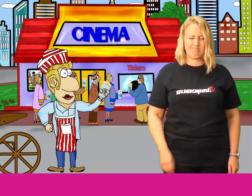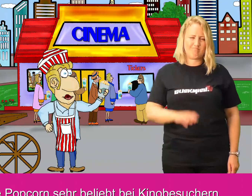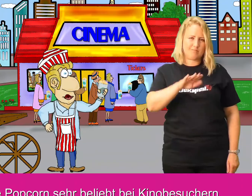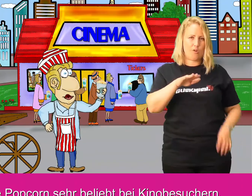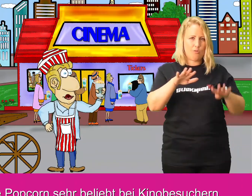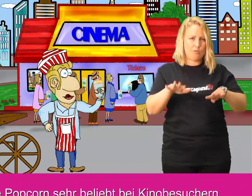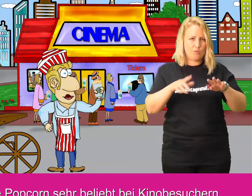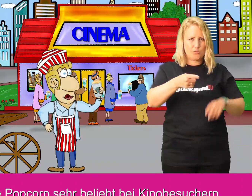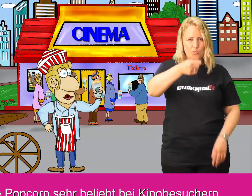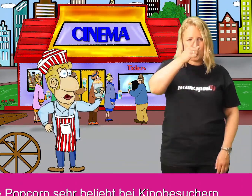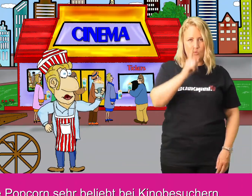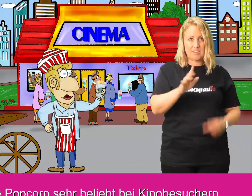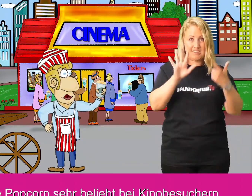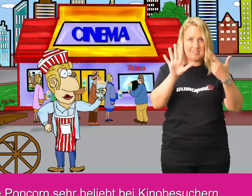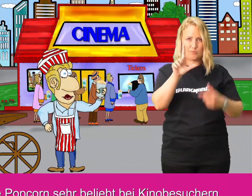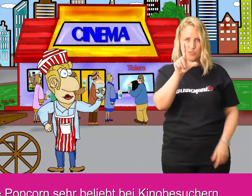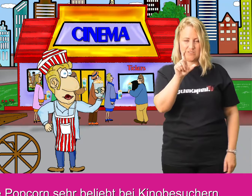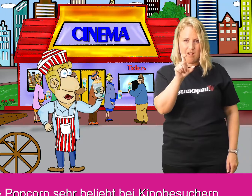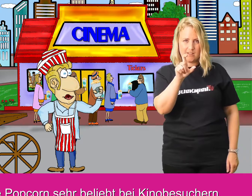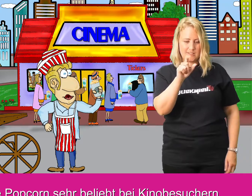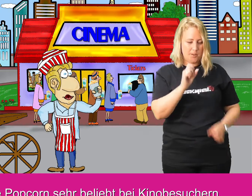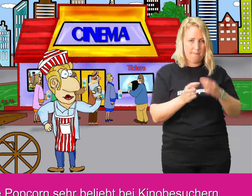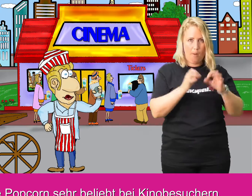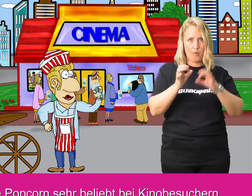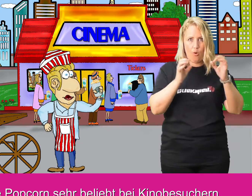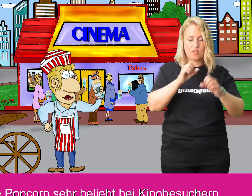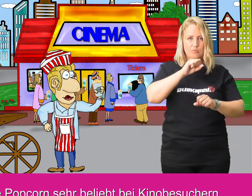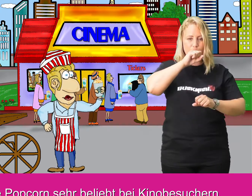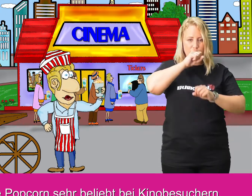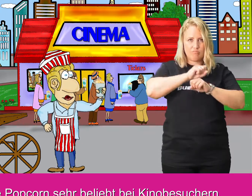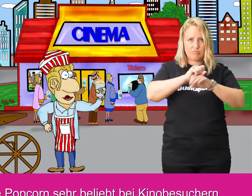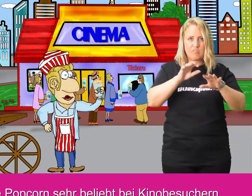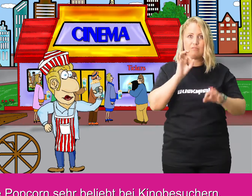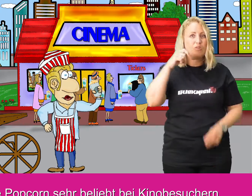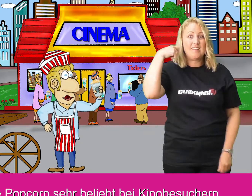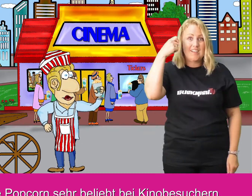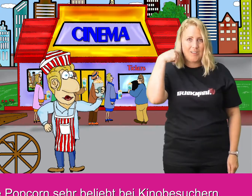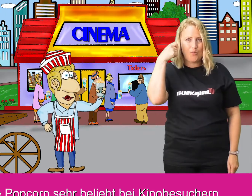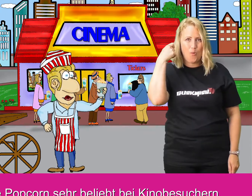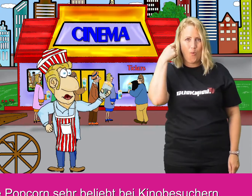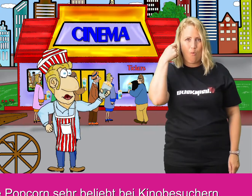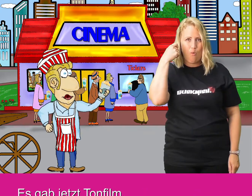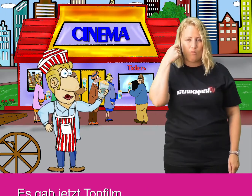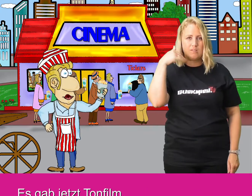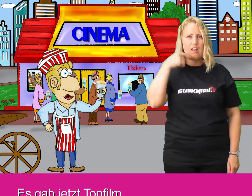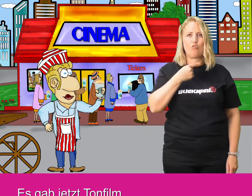Und ab 1927 wurde Popcorn sehr beliebt bei Kinobesuchern. Es gab jetzt